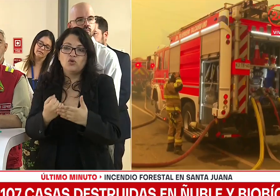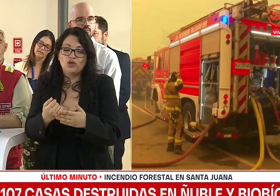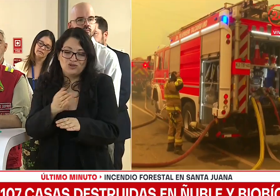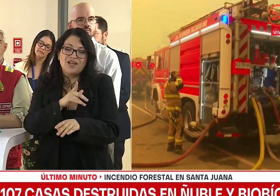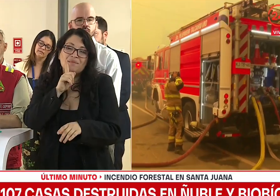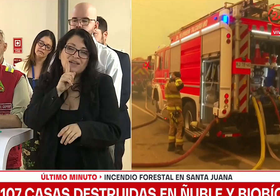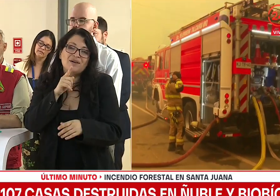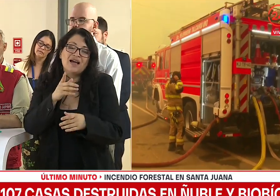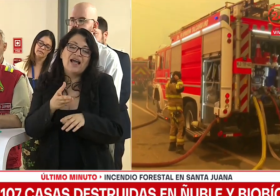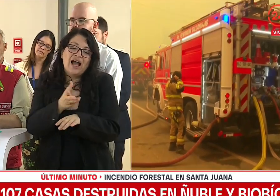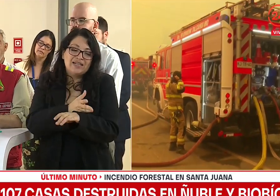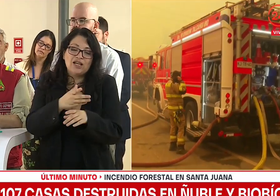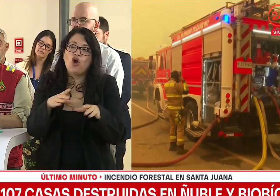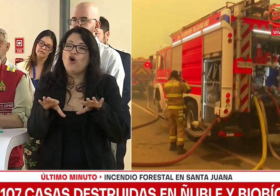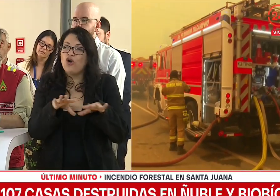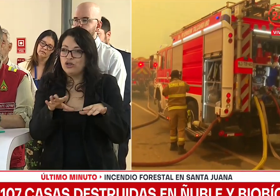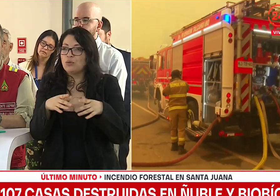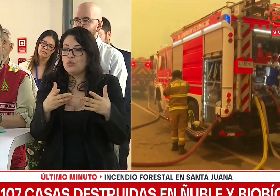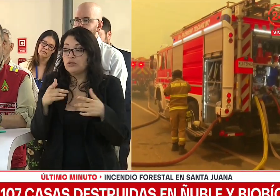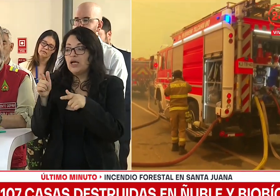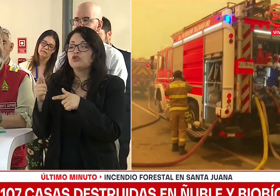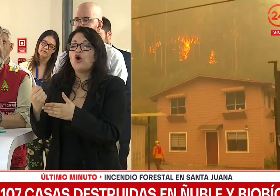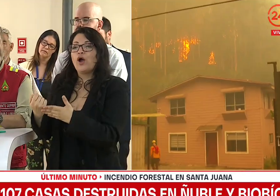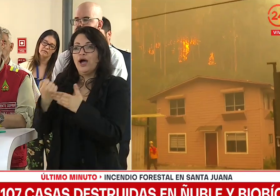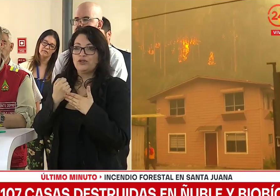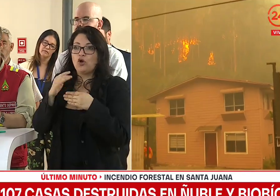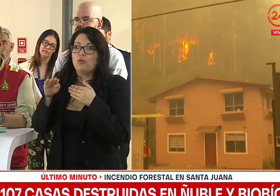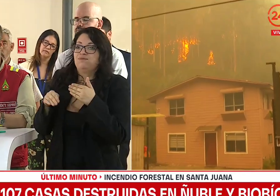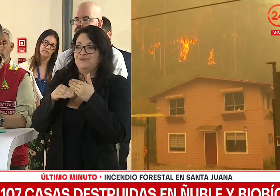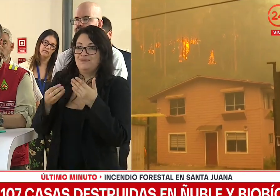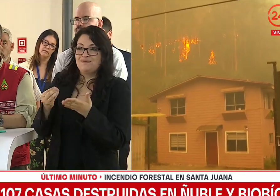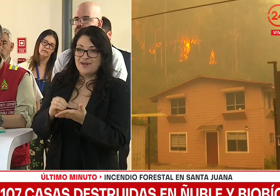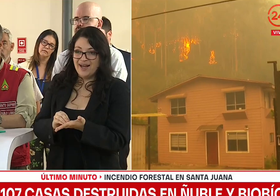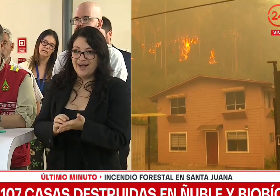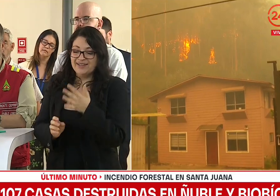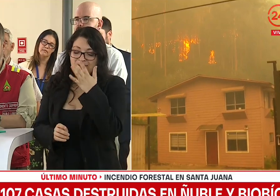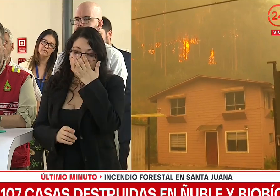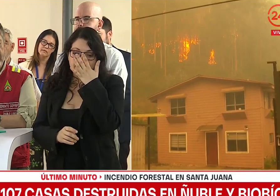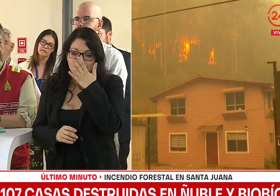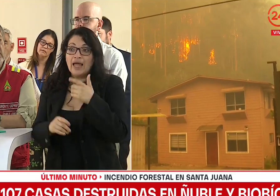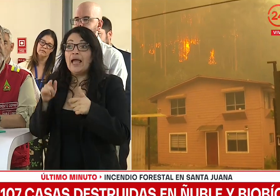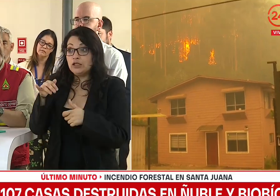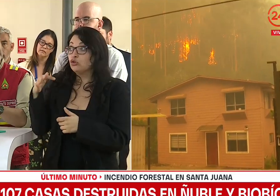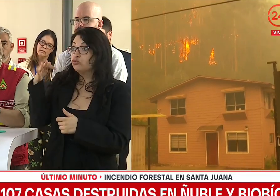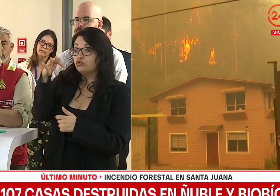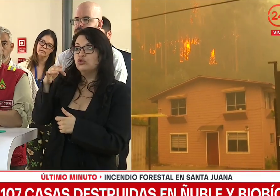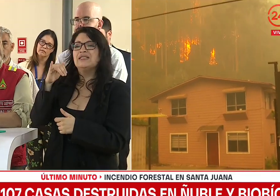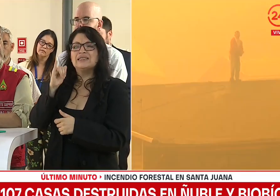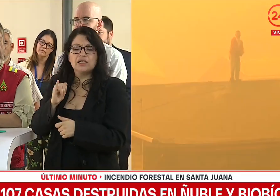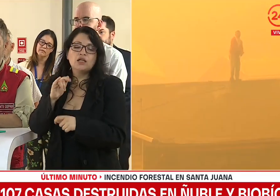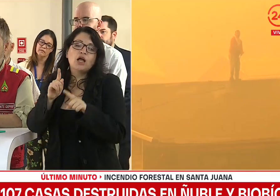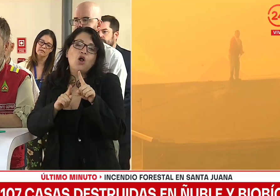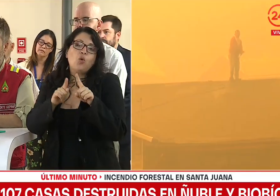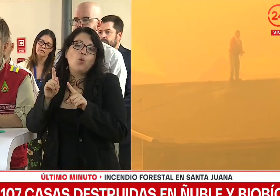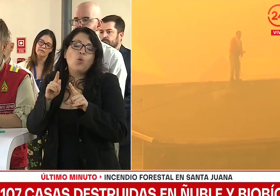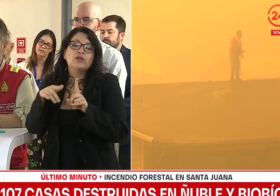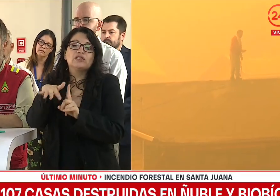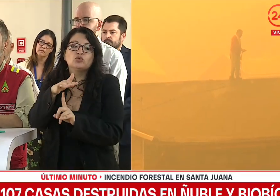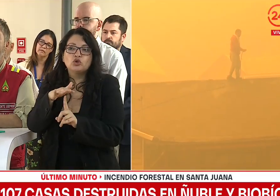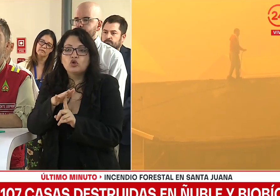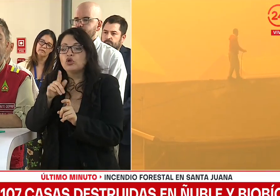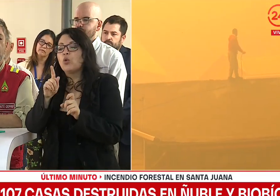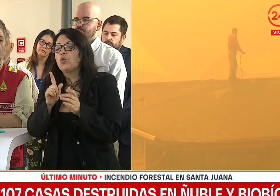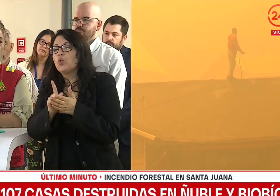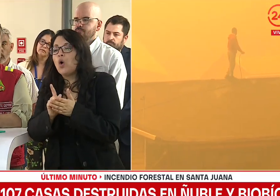recursos que nosotros disponemos. Esta aeronave tiene un buen rendimiento en ciertas ocasiones, en ciertas